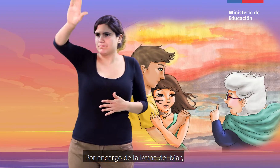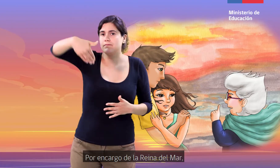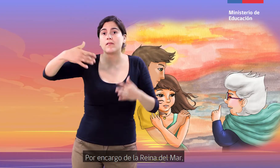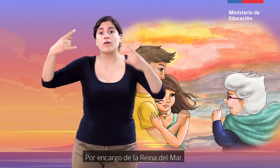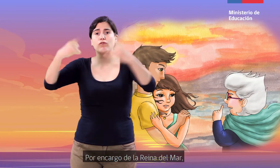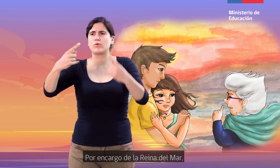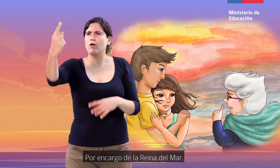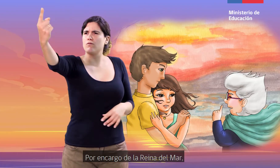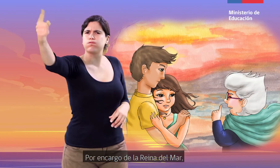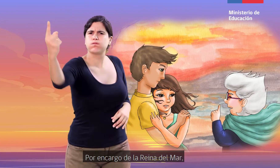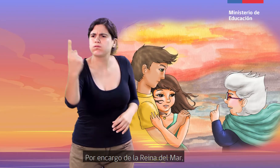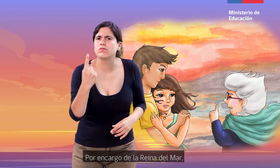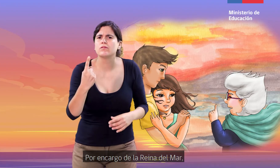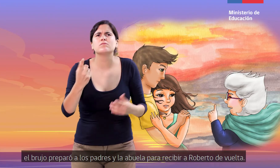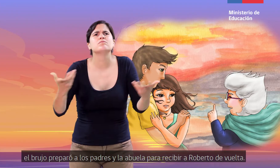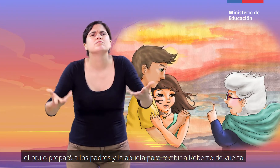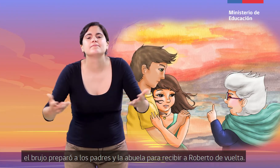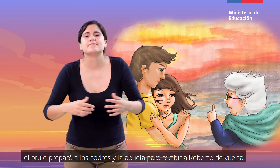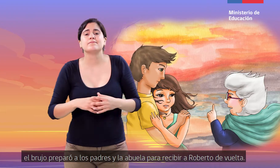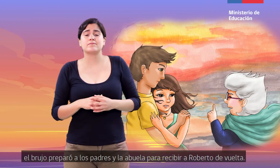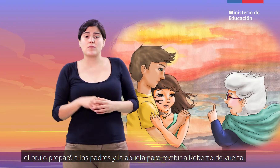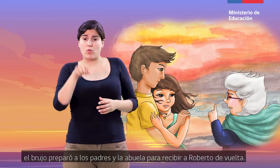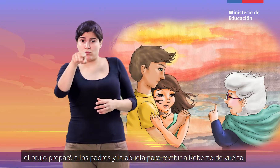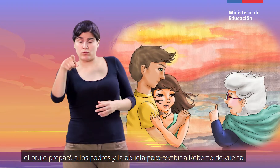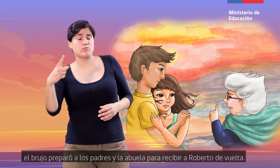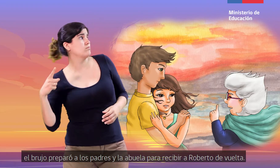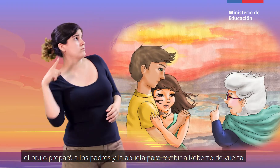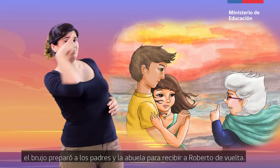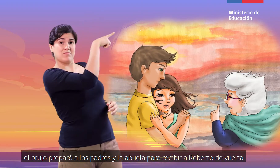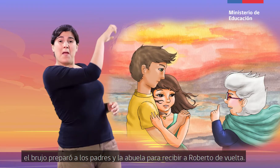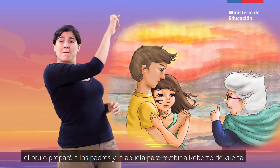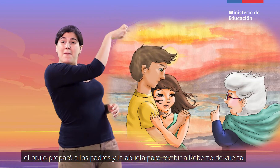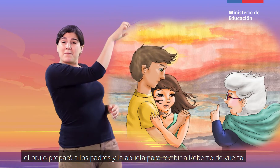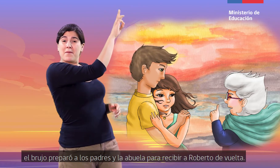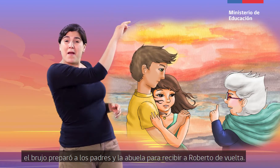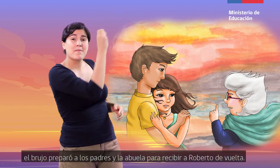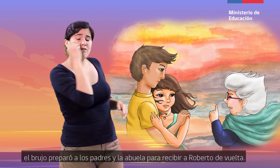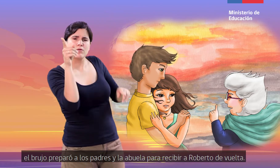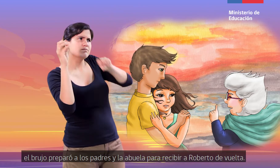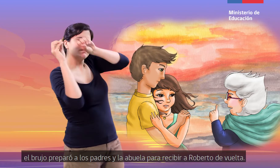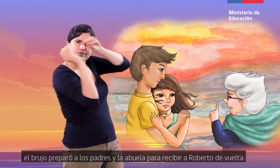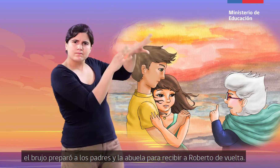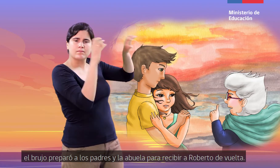Por encargo de la reina del mar, el brujo preparó a los padres y la abuela para recibir a Roberto de vuelta.